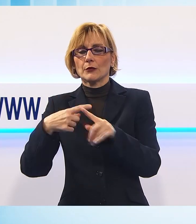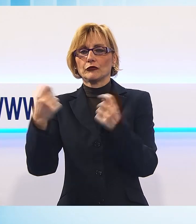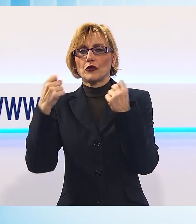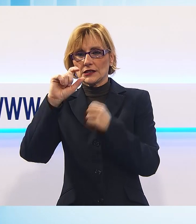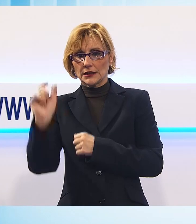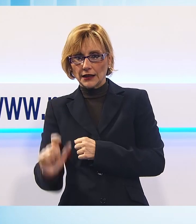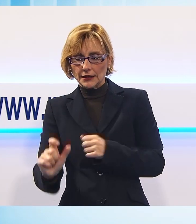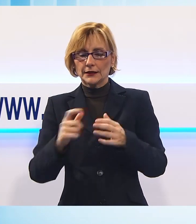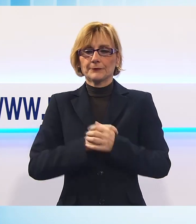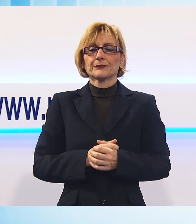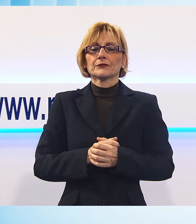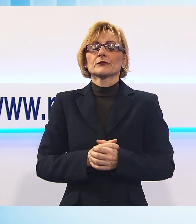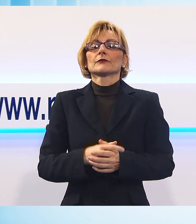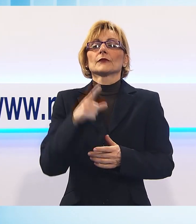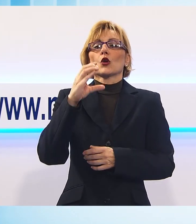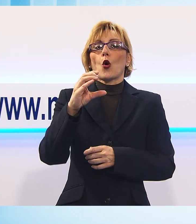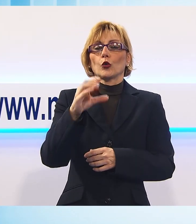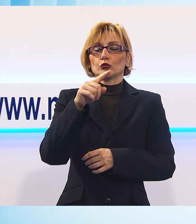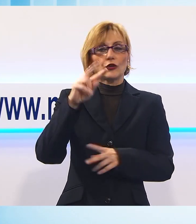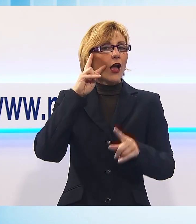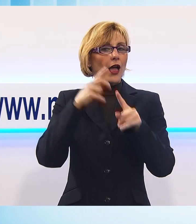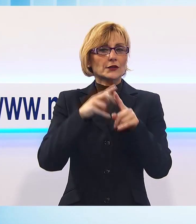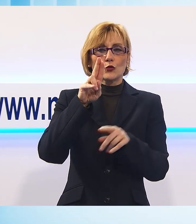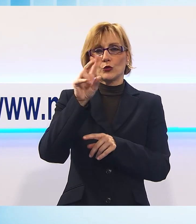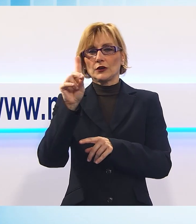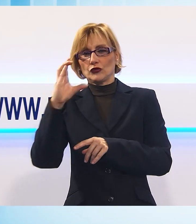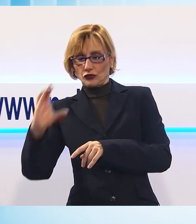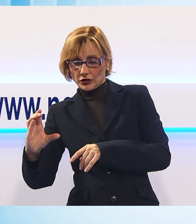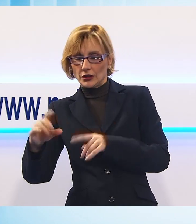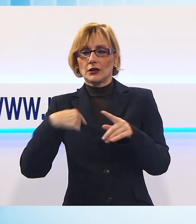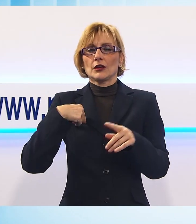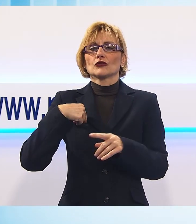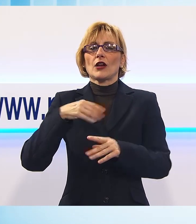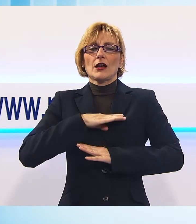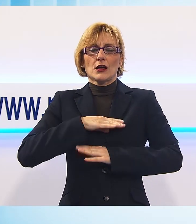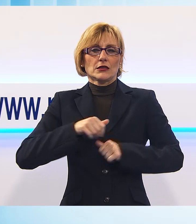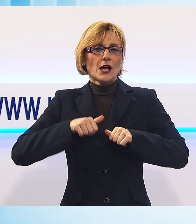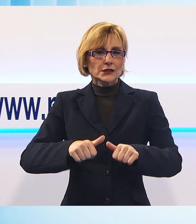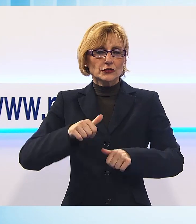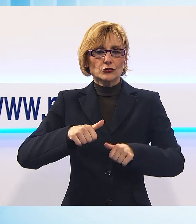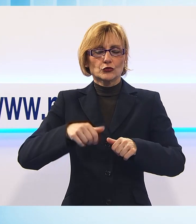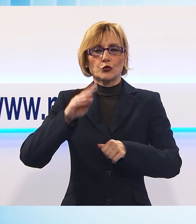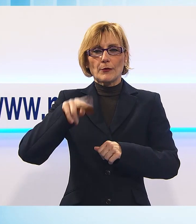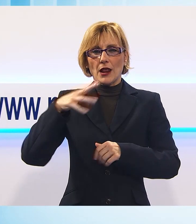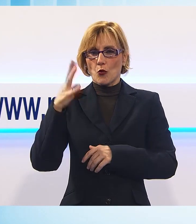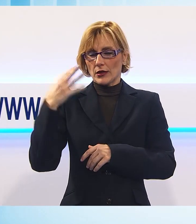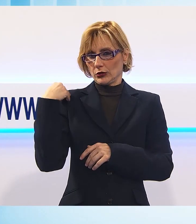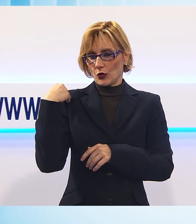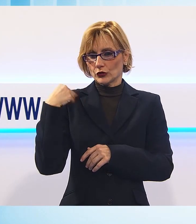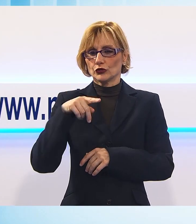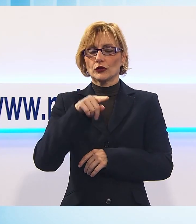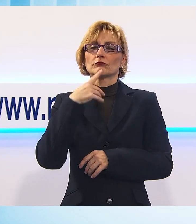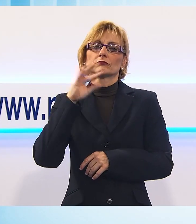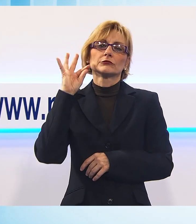Colucini, ex Udc, già candidato sindaco nel 2014 in solitaria, dopo cinque anni di dura e continua opposizione, punterà